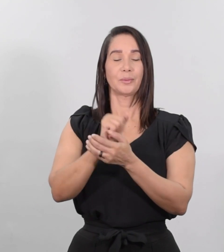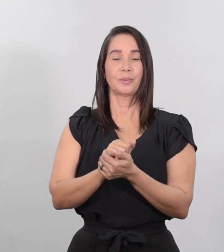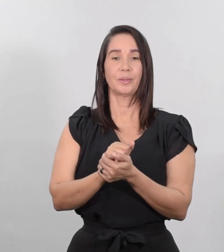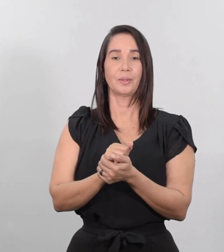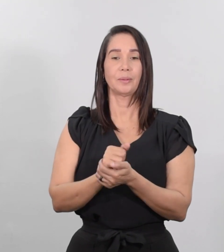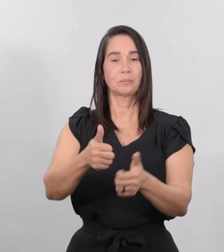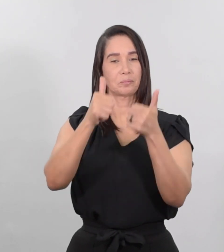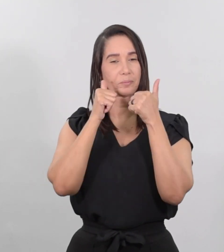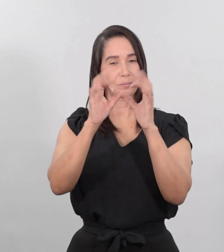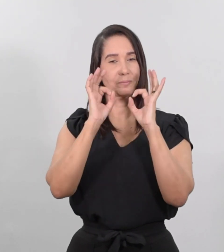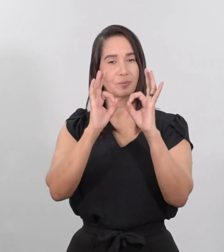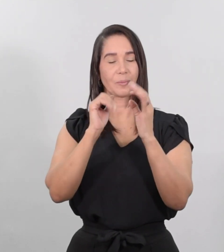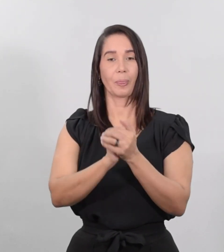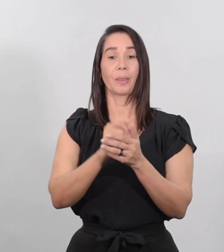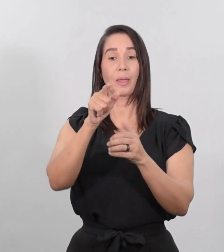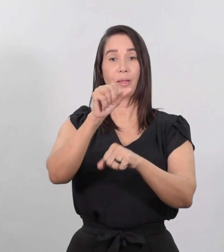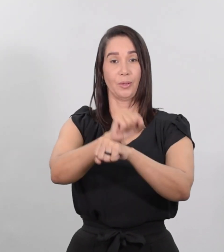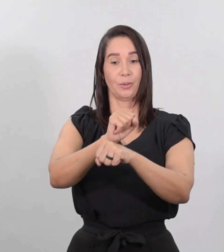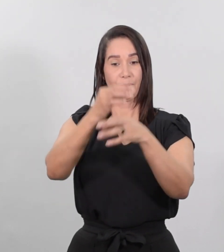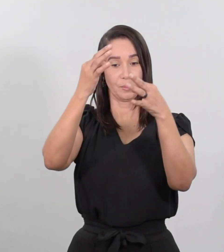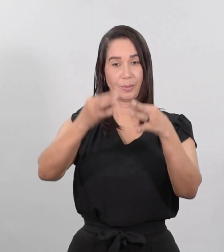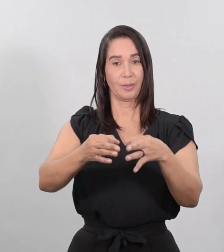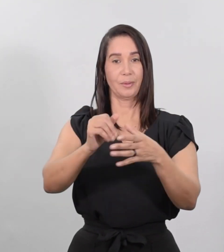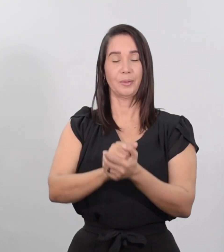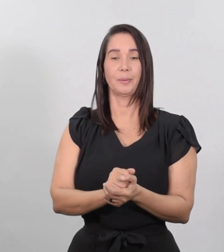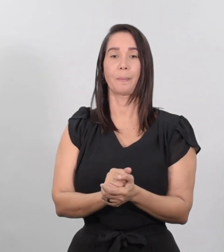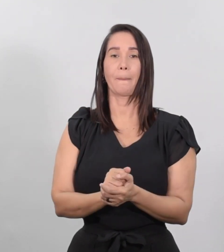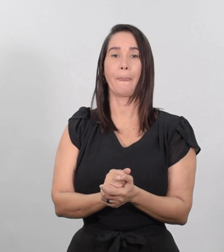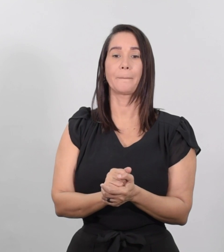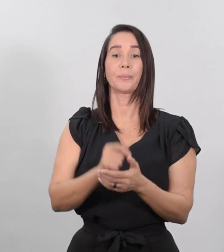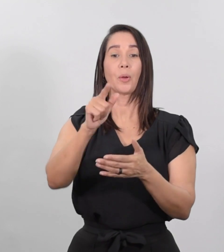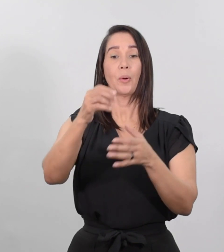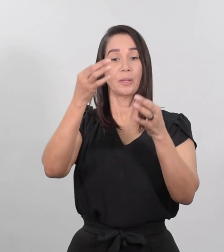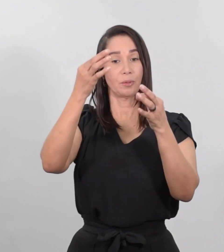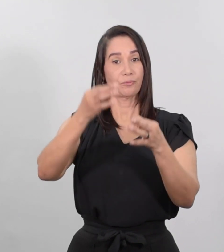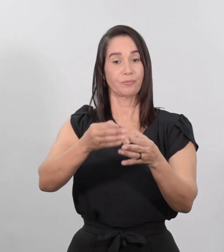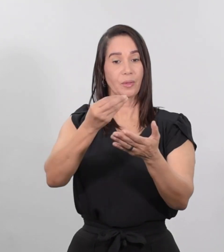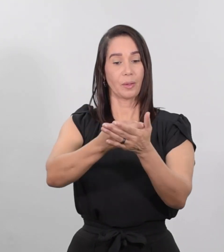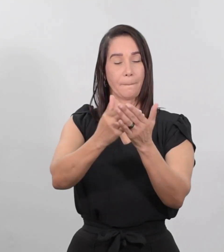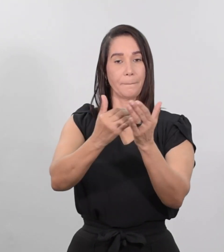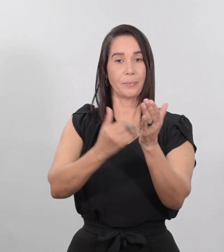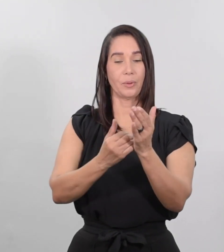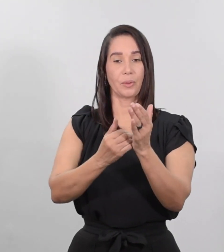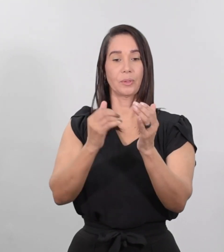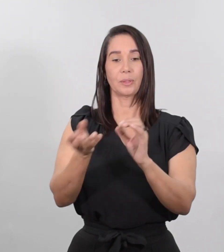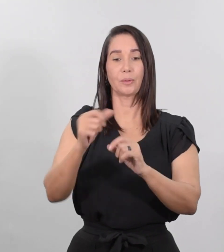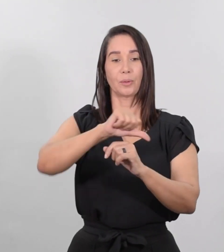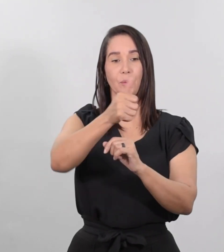Muy bien, eres un empleado cumplidor. Como has sido fiel en la minucia, tendrás autoridad sobre